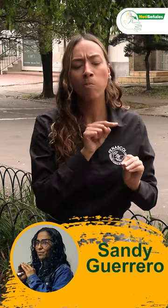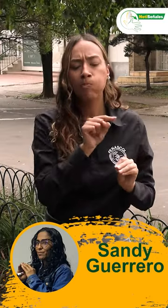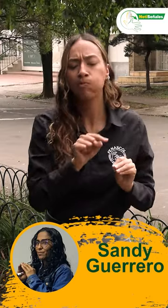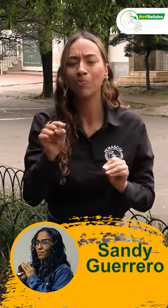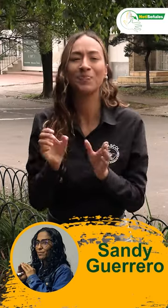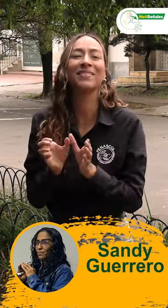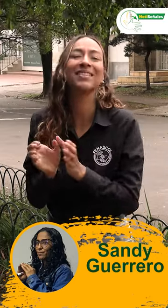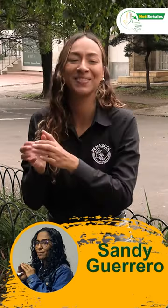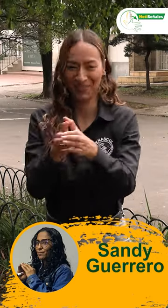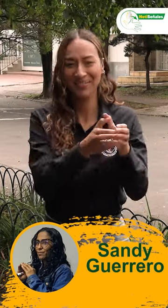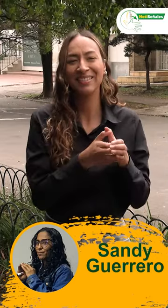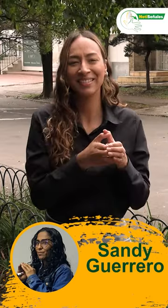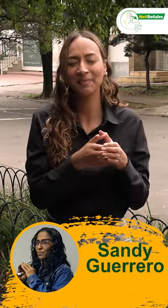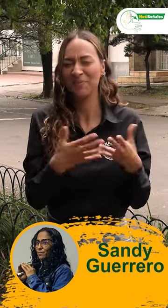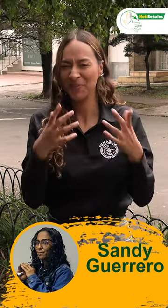Tenemos algunas imágenes, miremos.